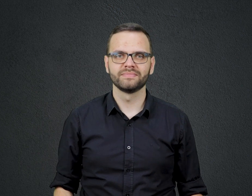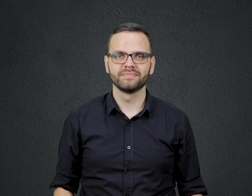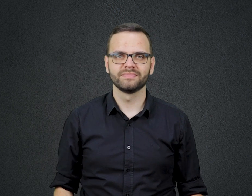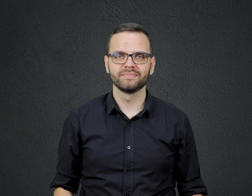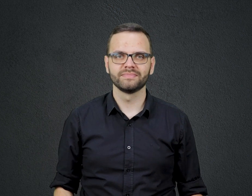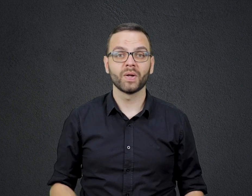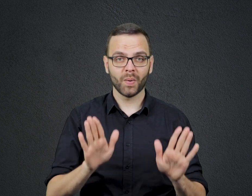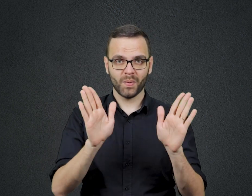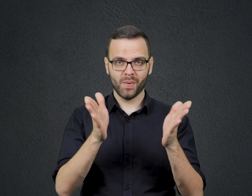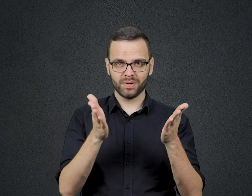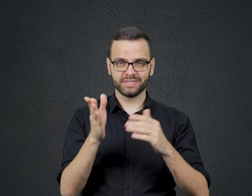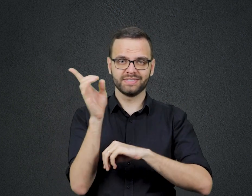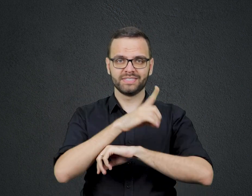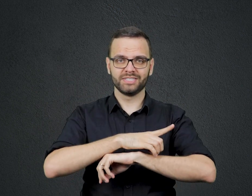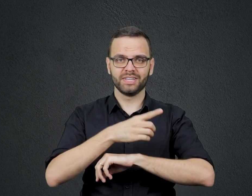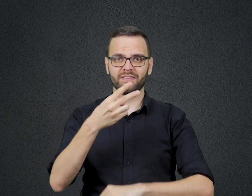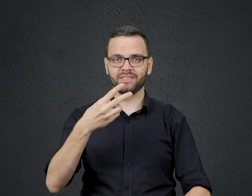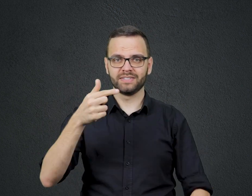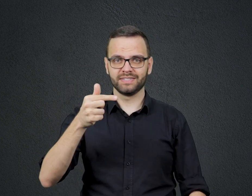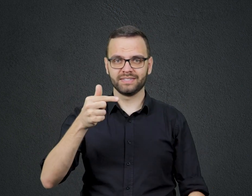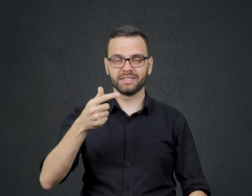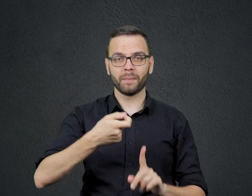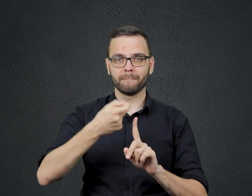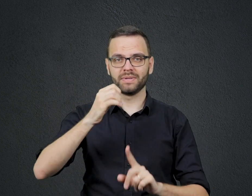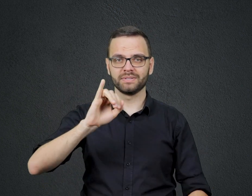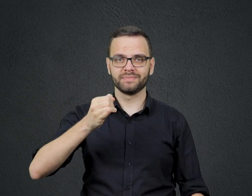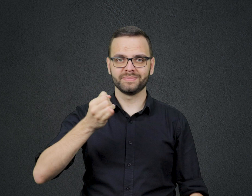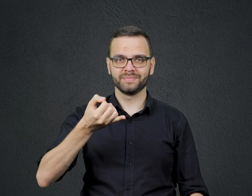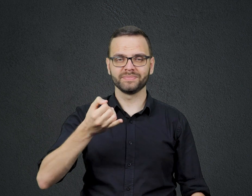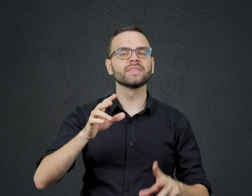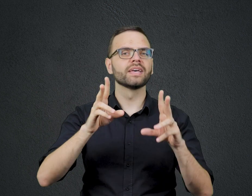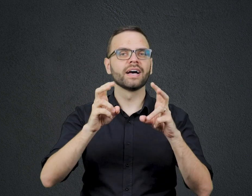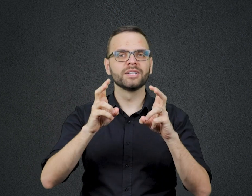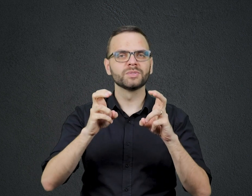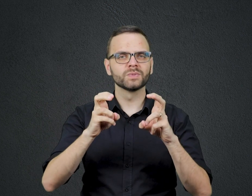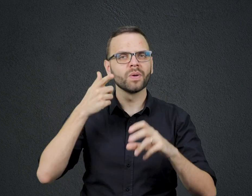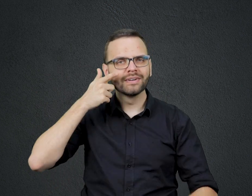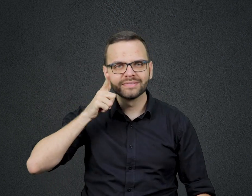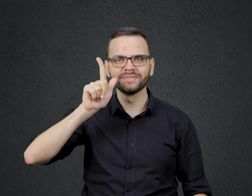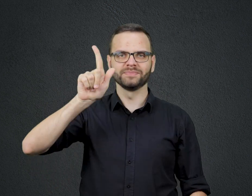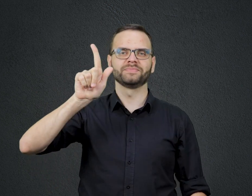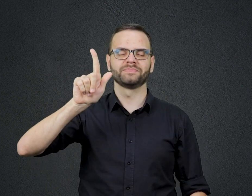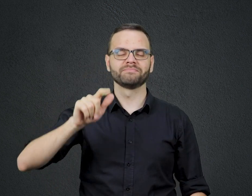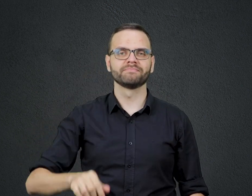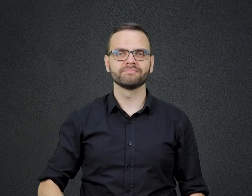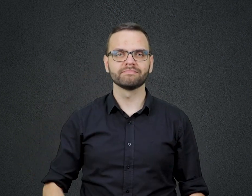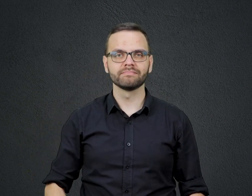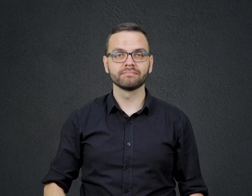Hoje é 27 de janeiro Título de hoje, Aprovado Leitura bíblica em Apocalipse 2,